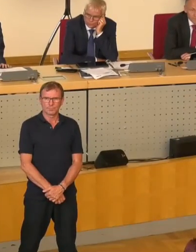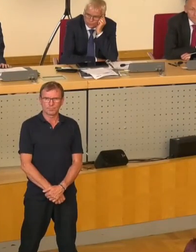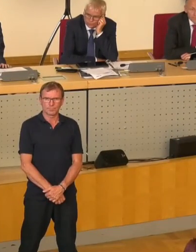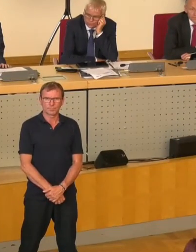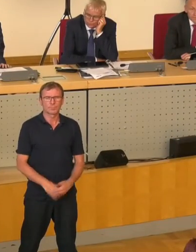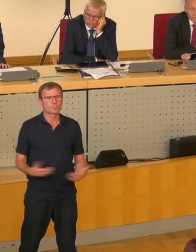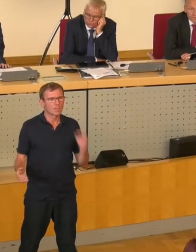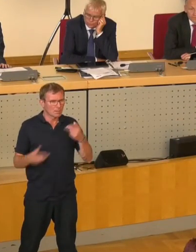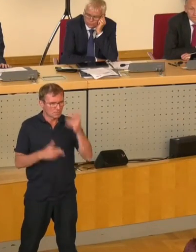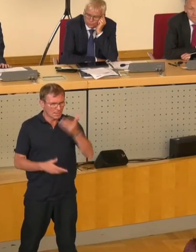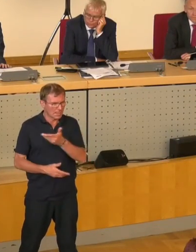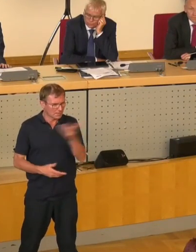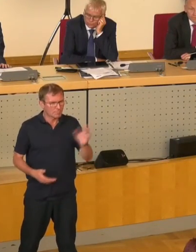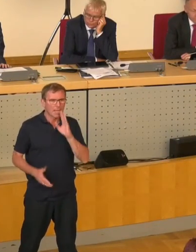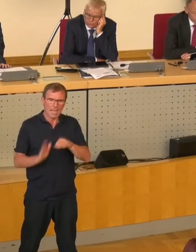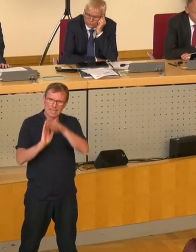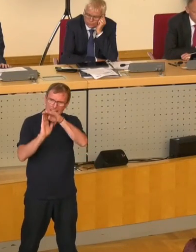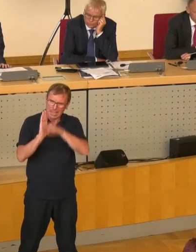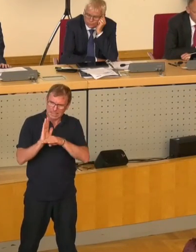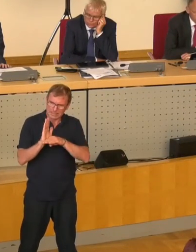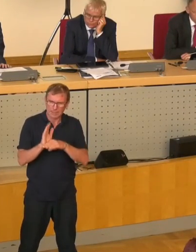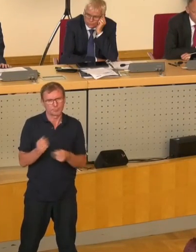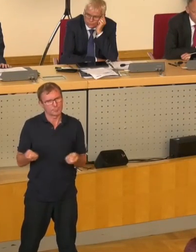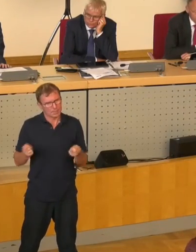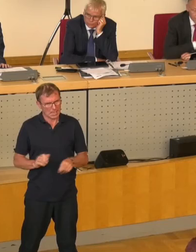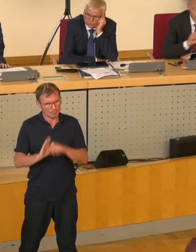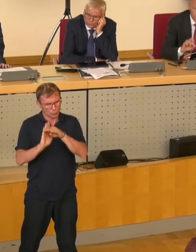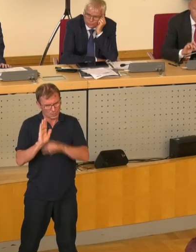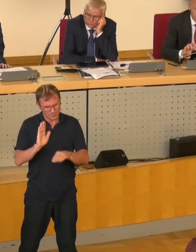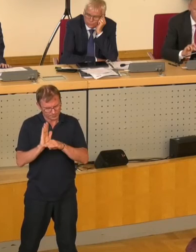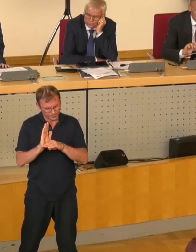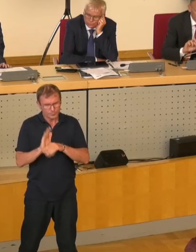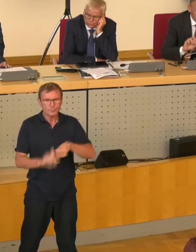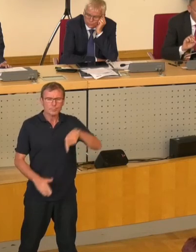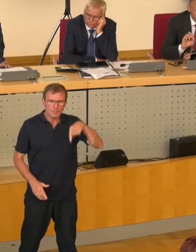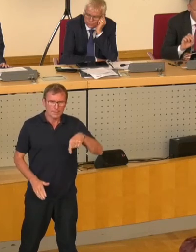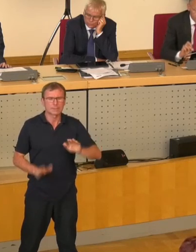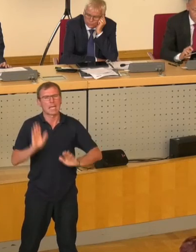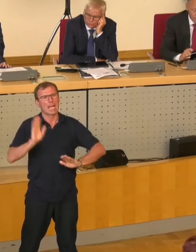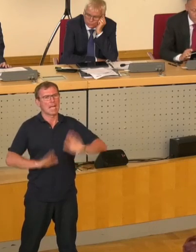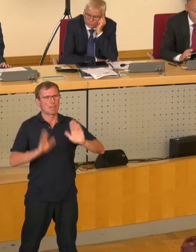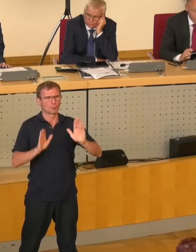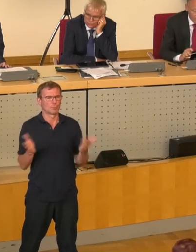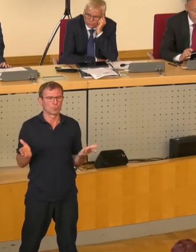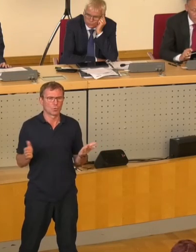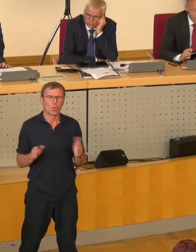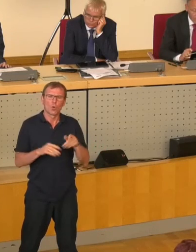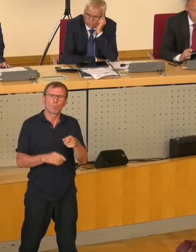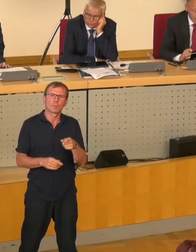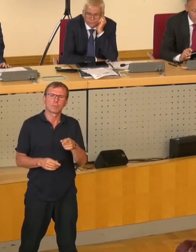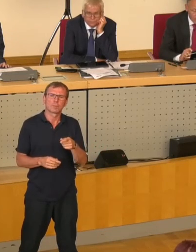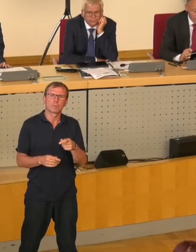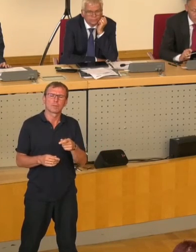So, meine Damen und Herren, damit ist die Rednerliste abgearbeitet und wir kommen damit zur Abstimmung über den